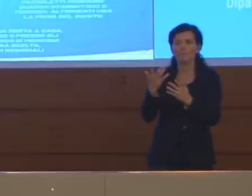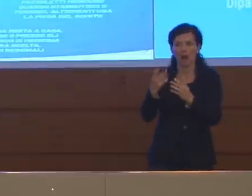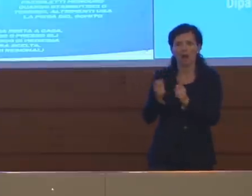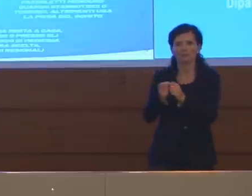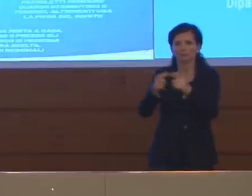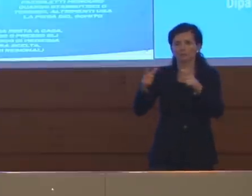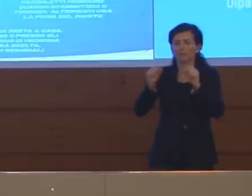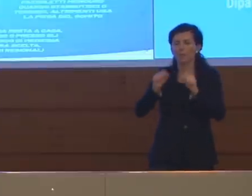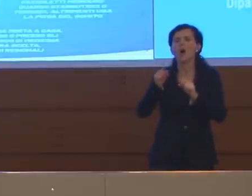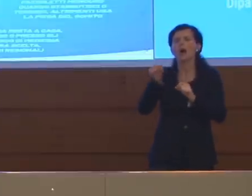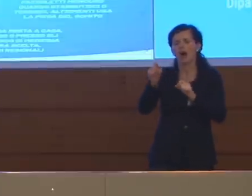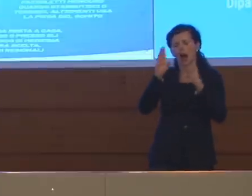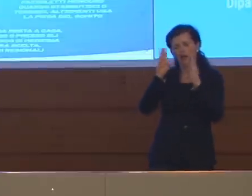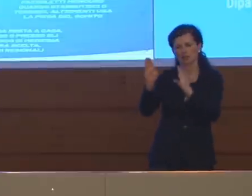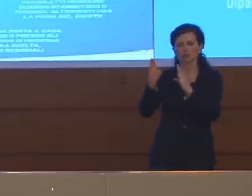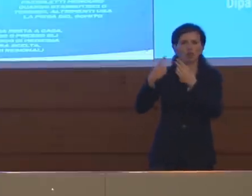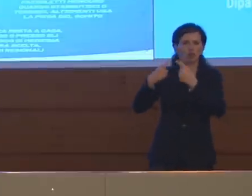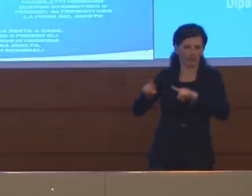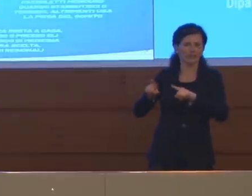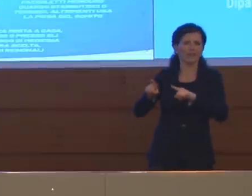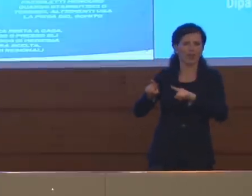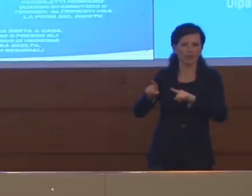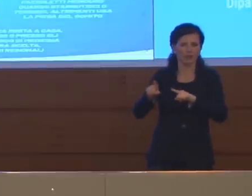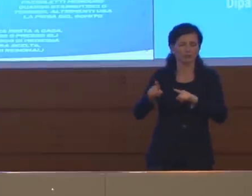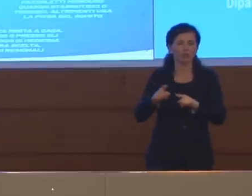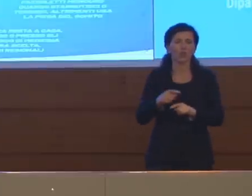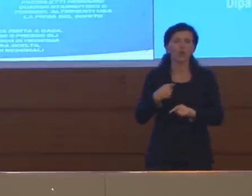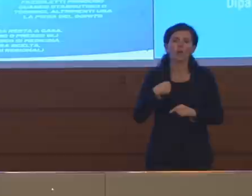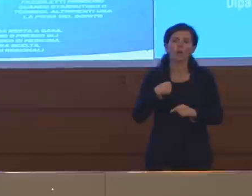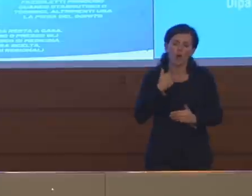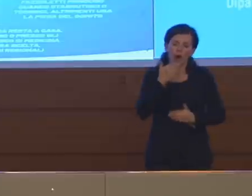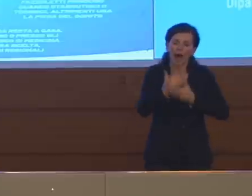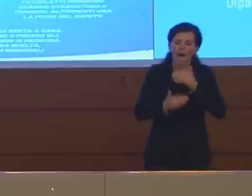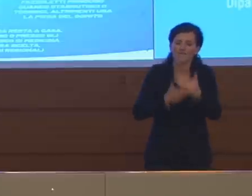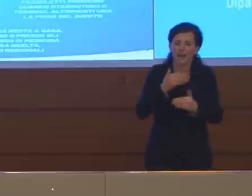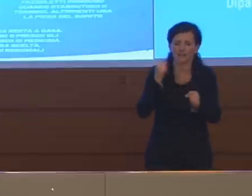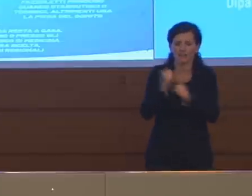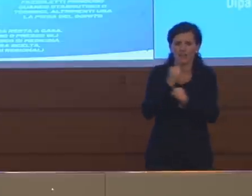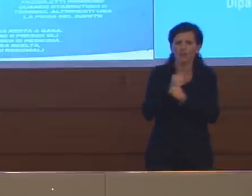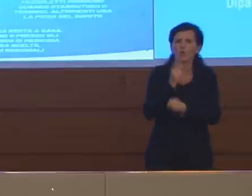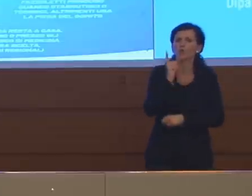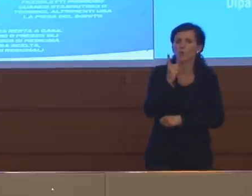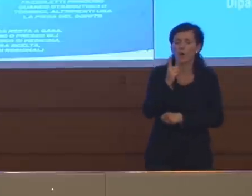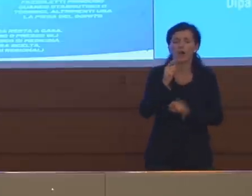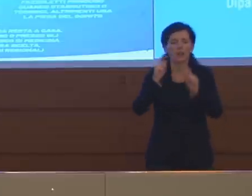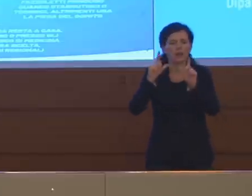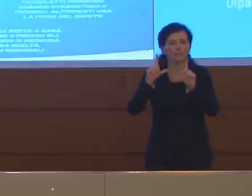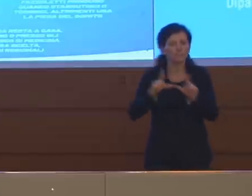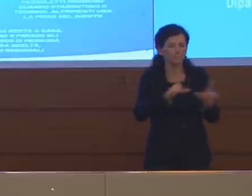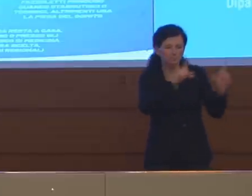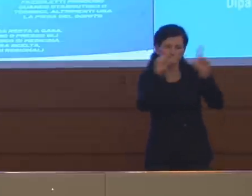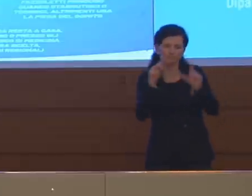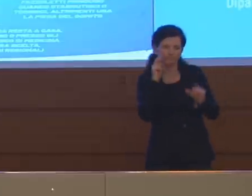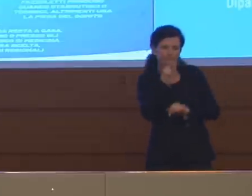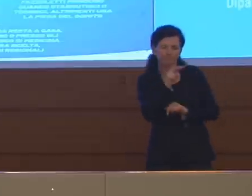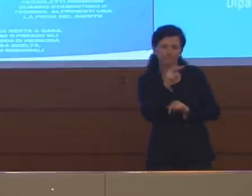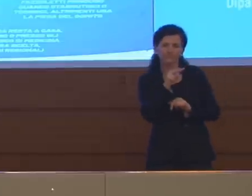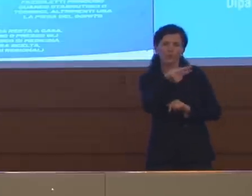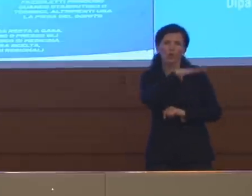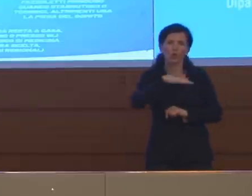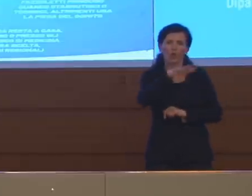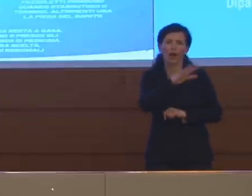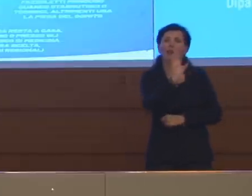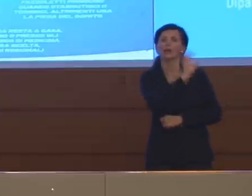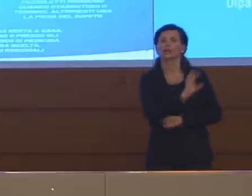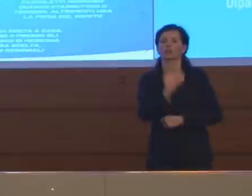attenzione sarà diverso. Quindi il passaggio successivo sarà proprio questo monitoraggio stretto delle diverse realtà locali, regionali